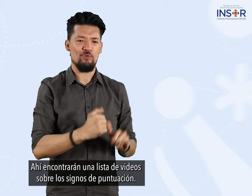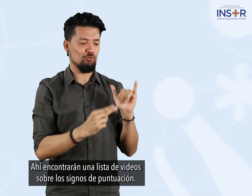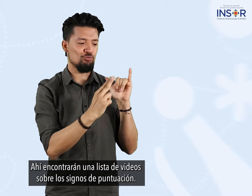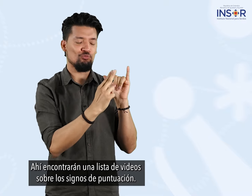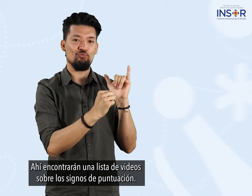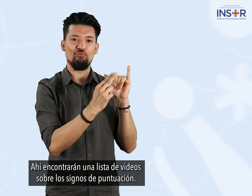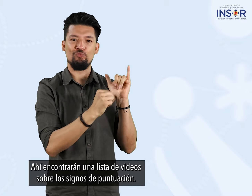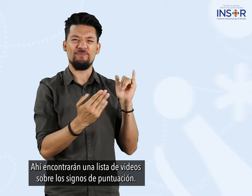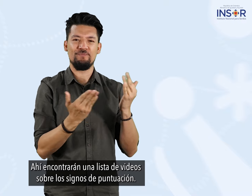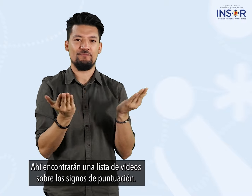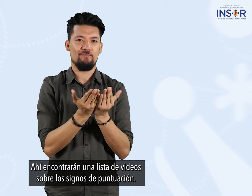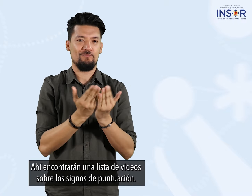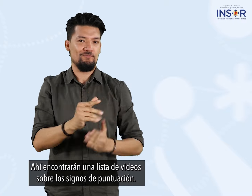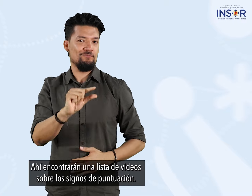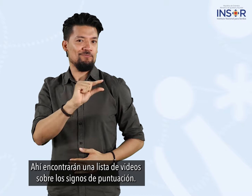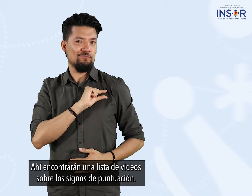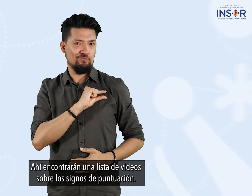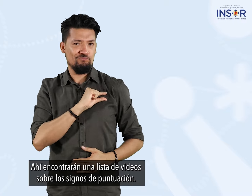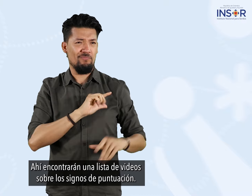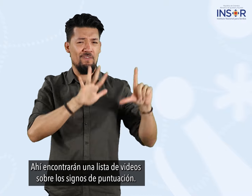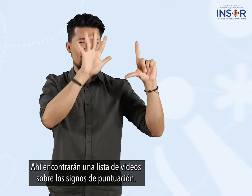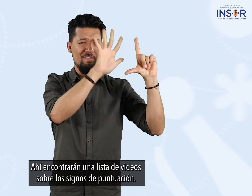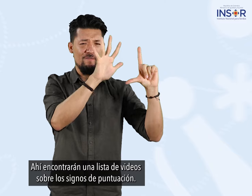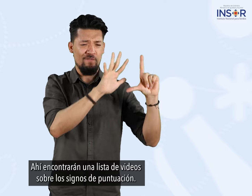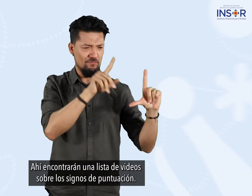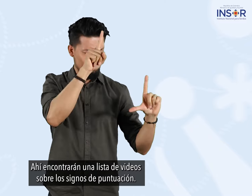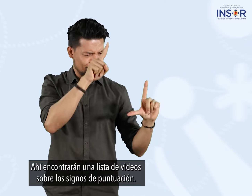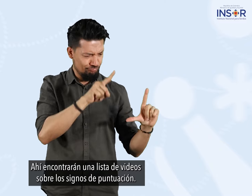una lista de videos sobre los signos de puntuación